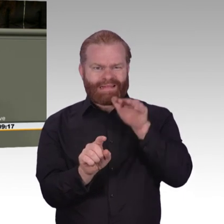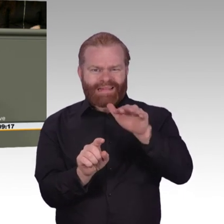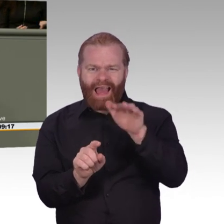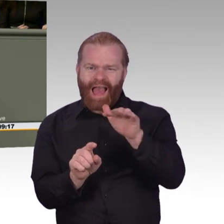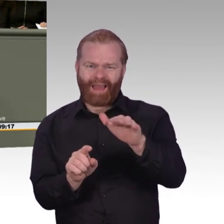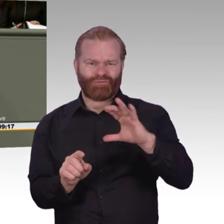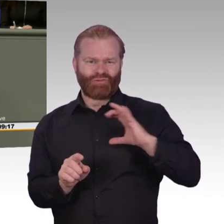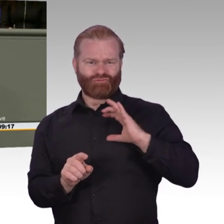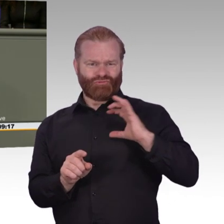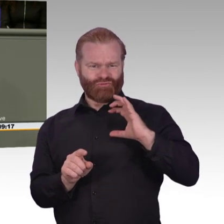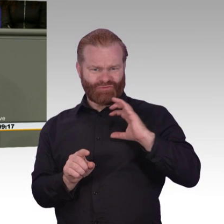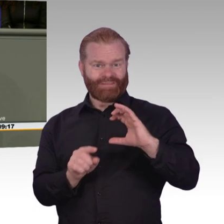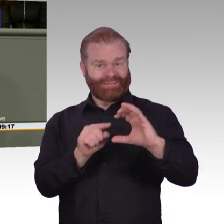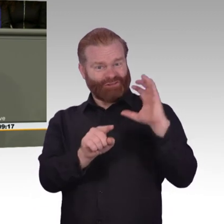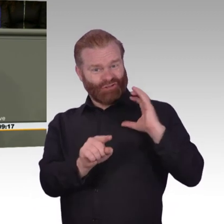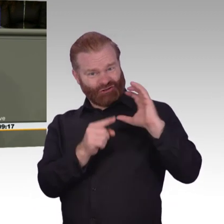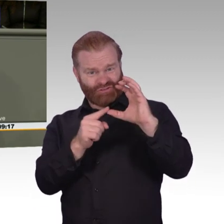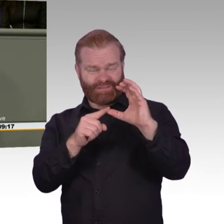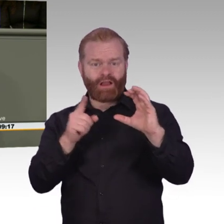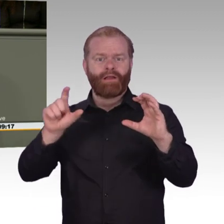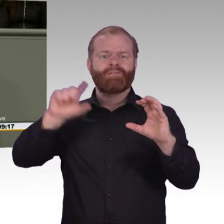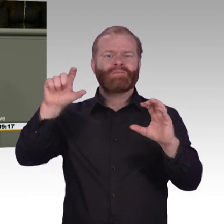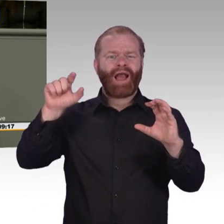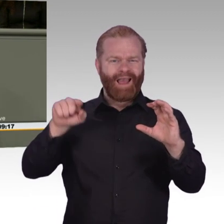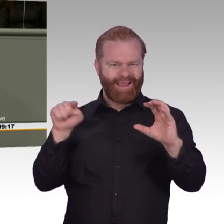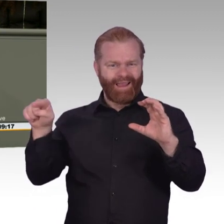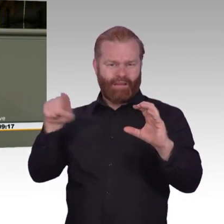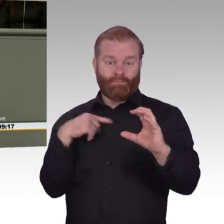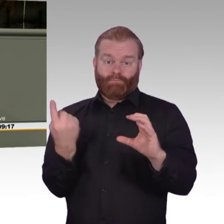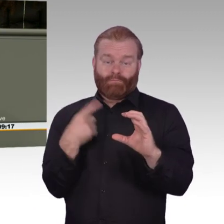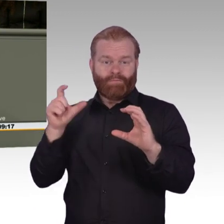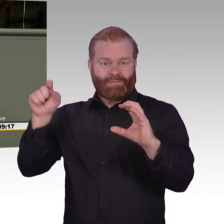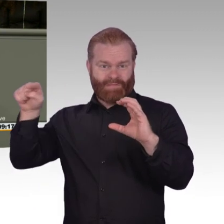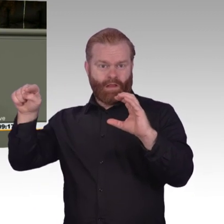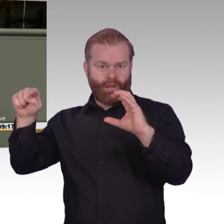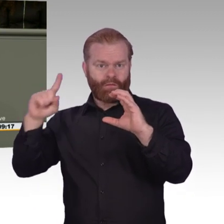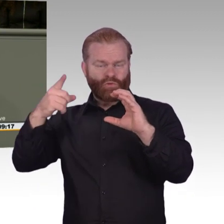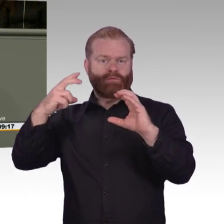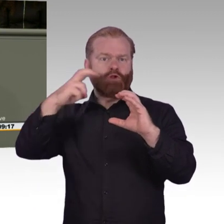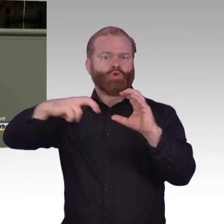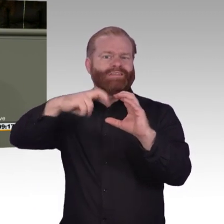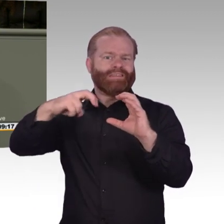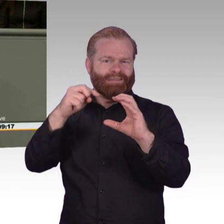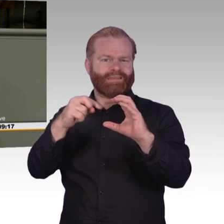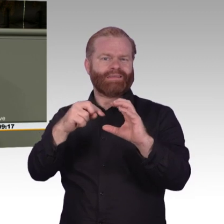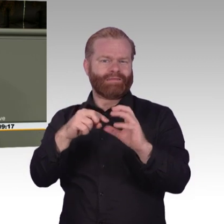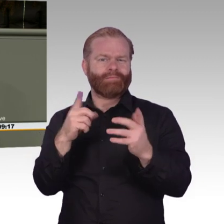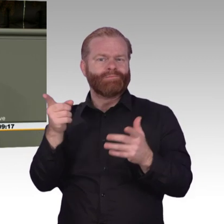Dabei geht es nicht nur darum, bestehende Geschäftsmodelle zu digitalisieren. Nein, es geht auch darum, neue digitale